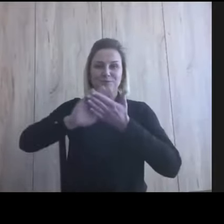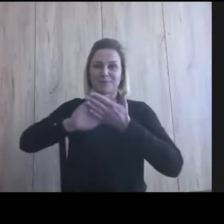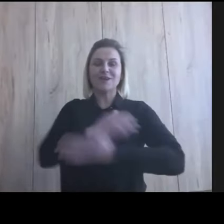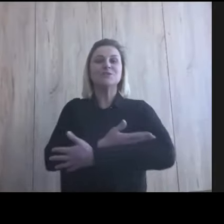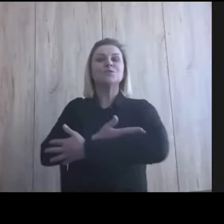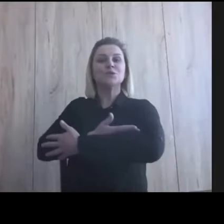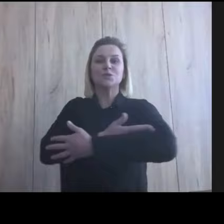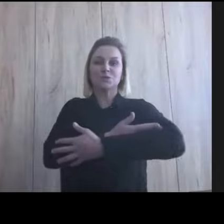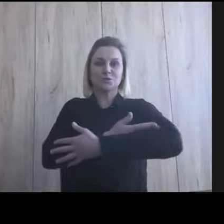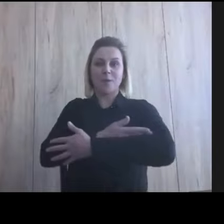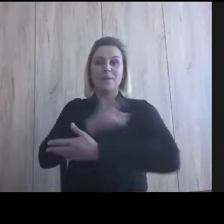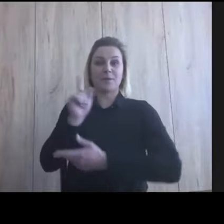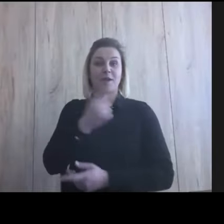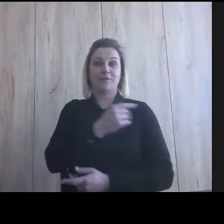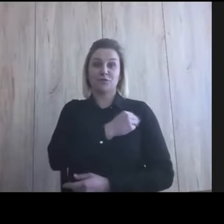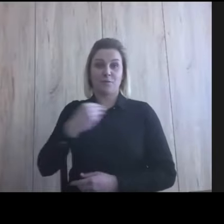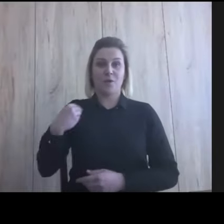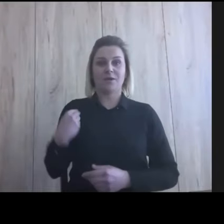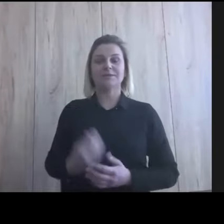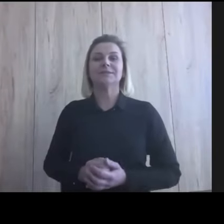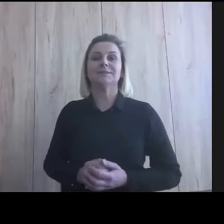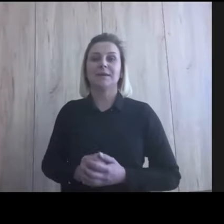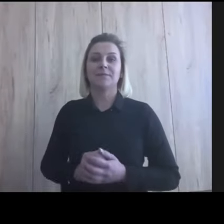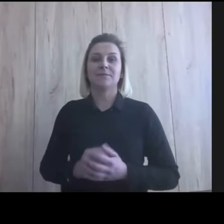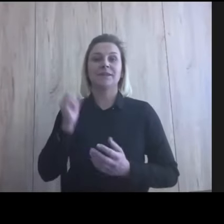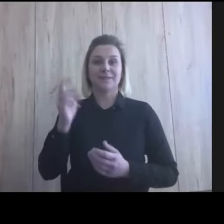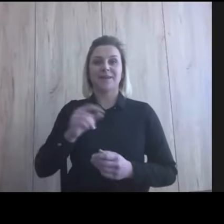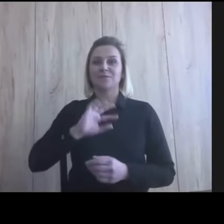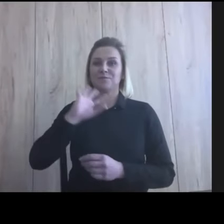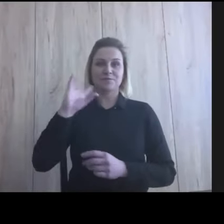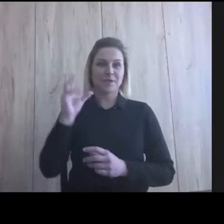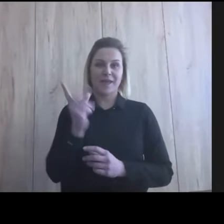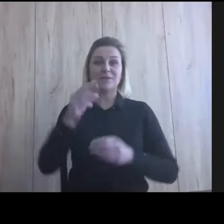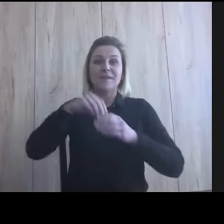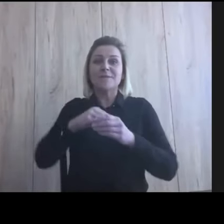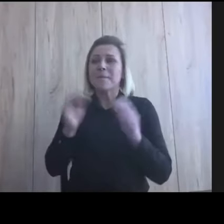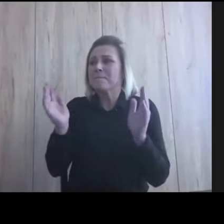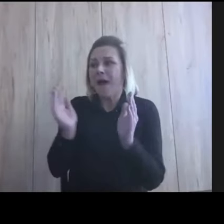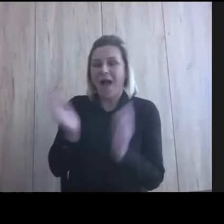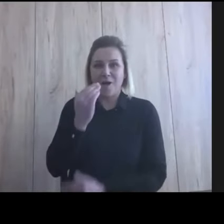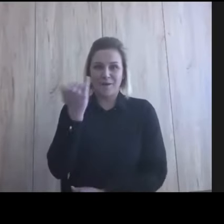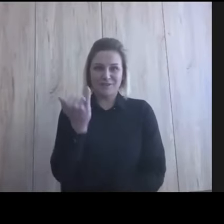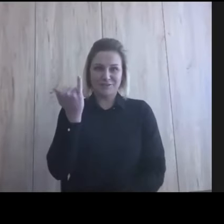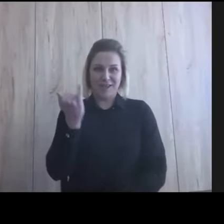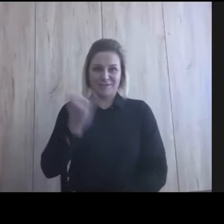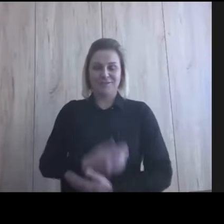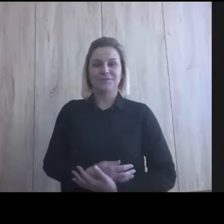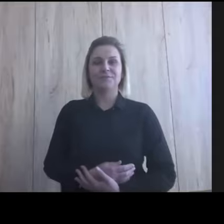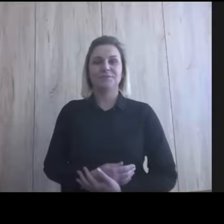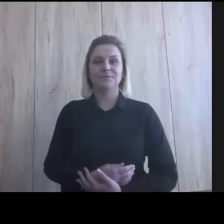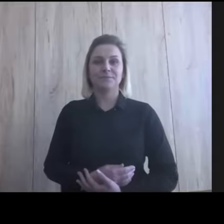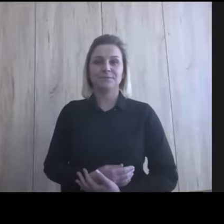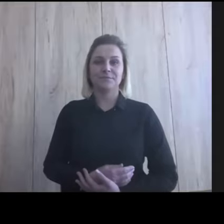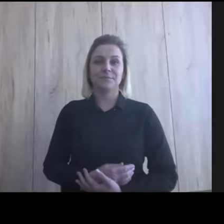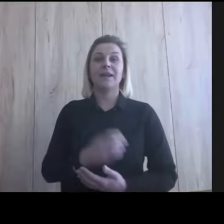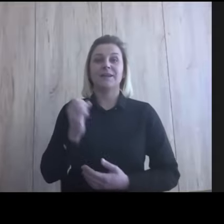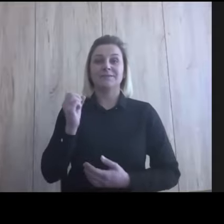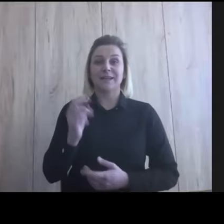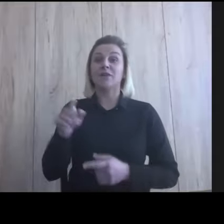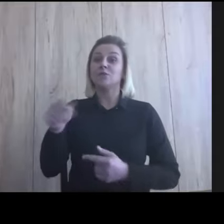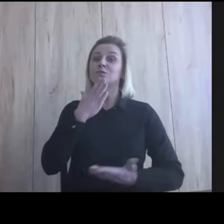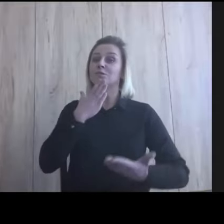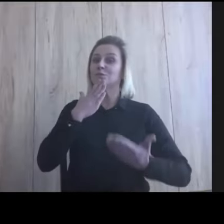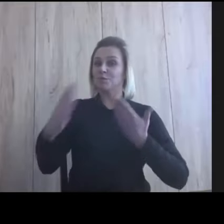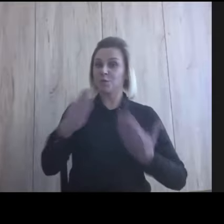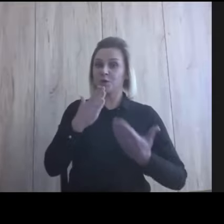pierwszy żłobek w Polsce. Tak, tak. To jest właśnie najpiękniejsze, że chodzi o bardzo małe dzieci tutaj, nie? Tak. to jest metoda